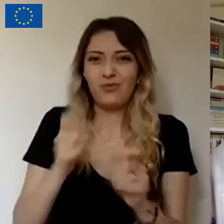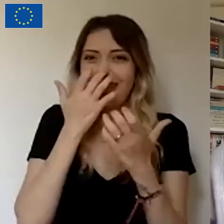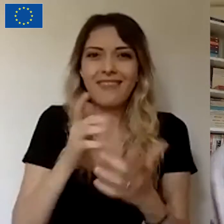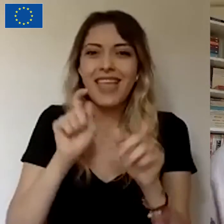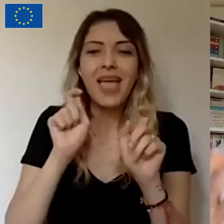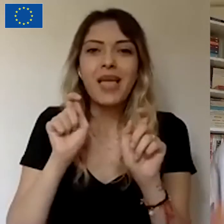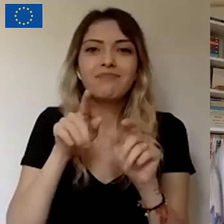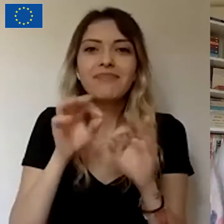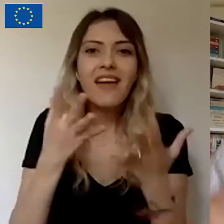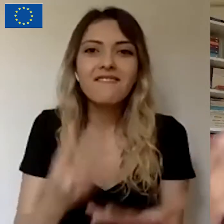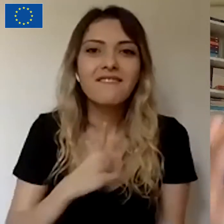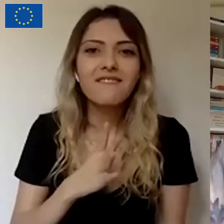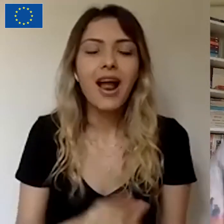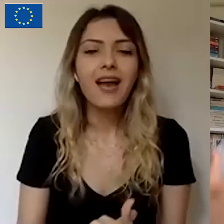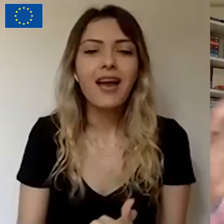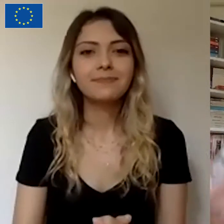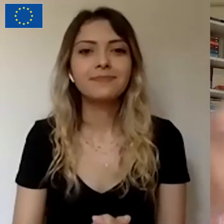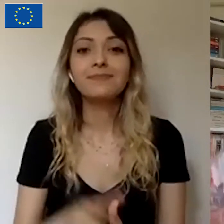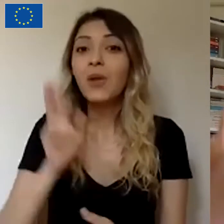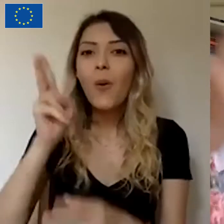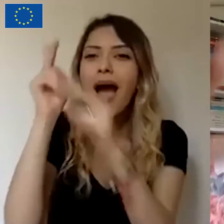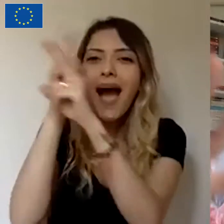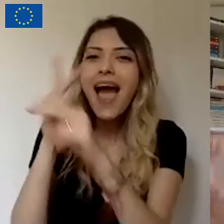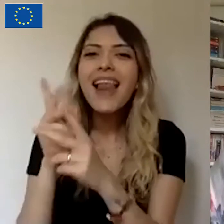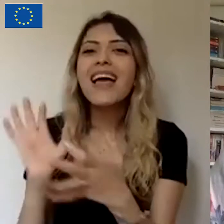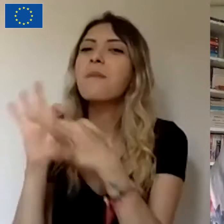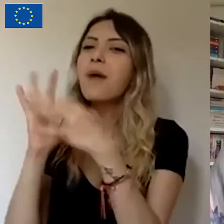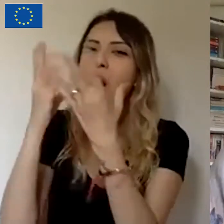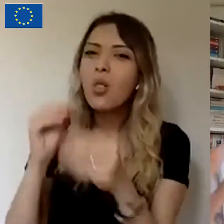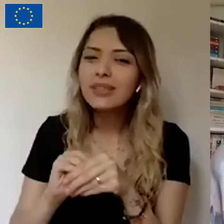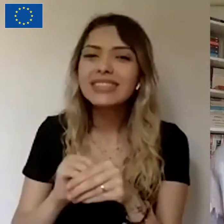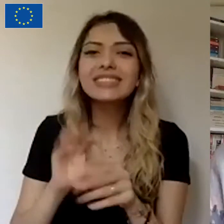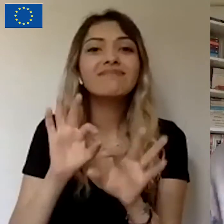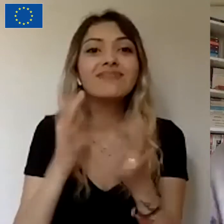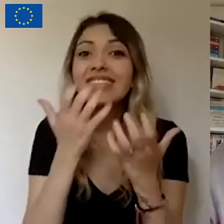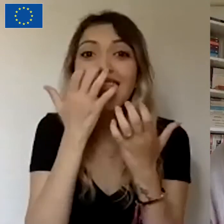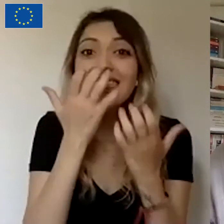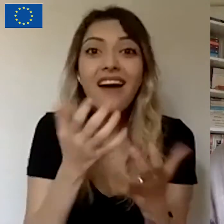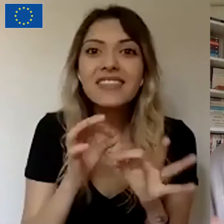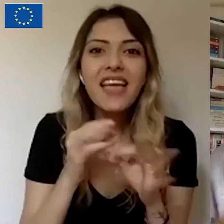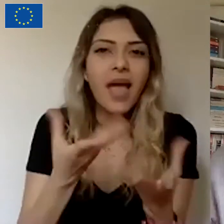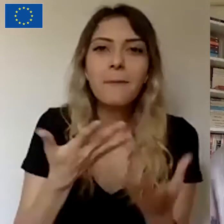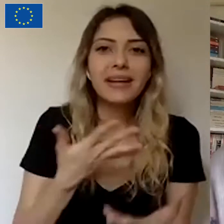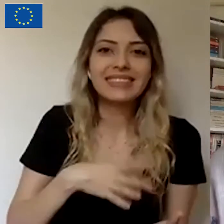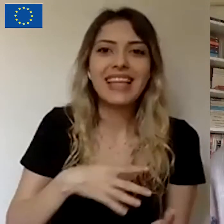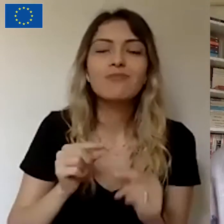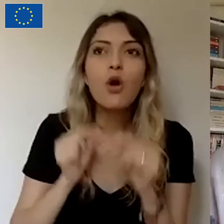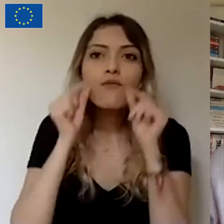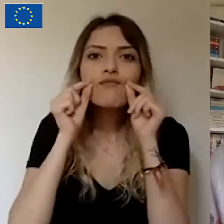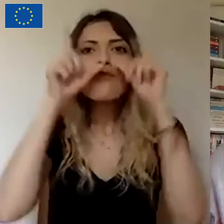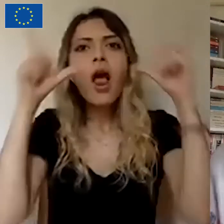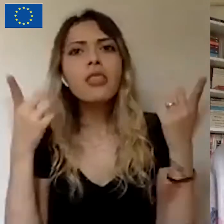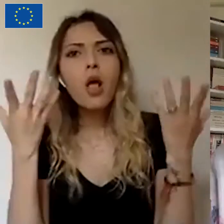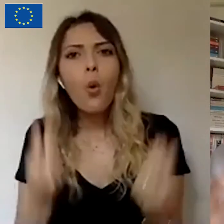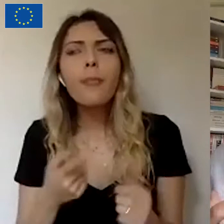tarafı? Onların hayallerine ulaşmamız için, istediklerine ulaşabilmesi için farkındalık yaratabilecekleri o çalışmaya katkı sunabilecek